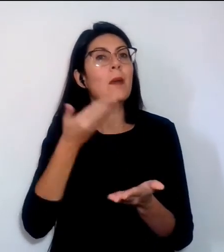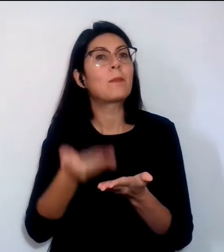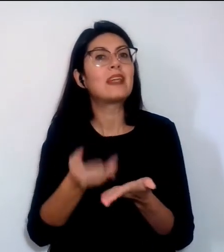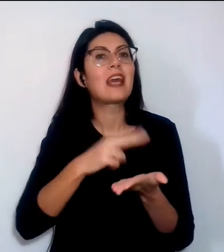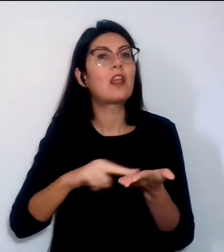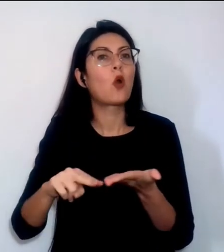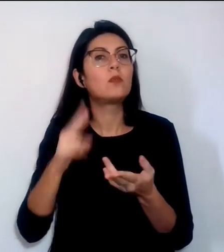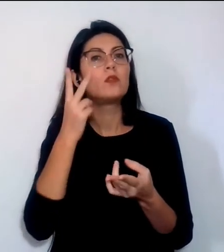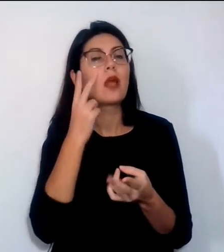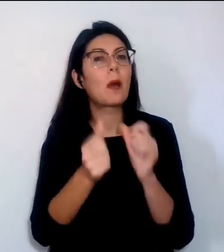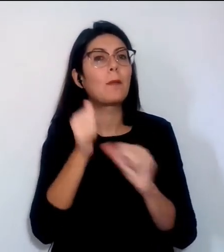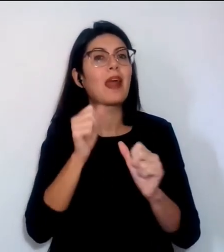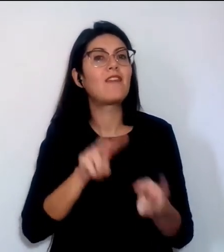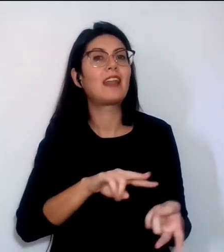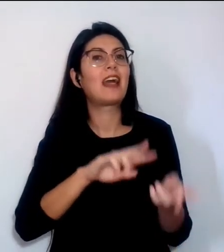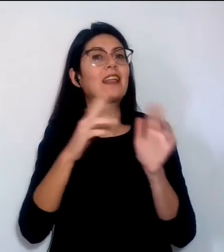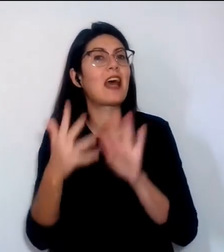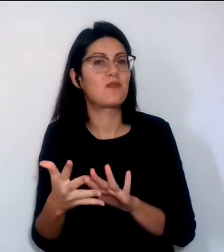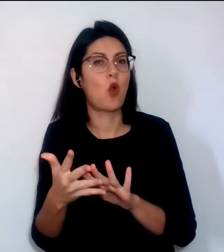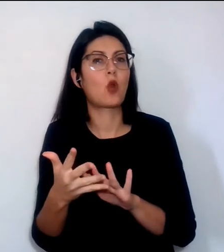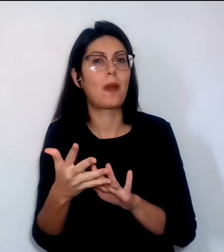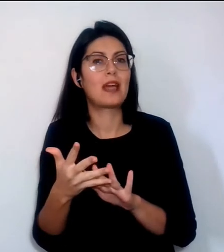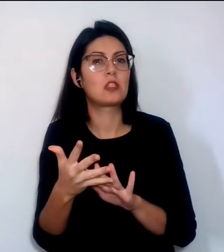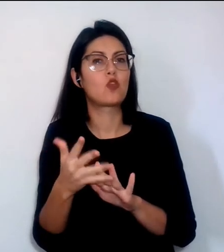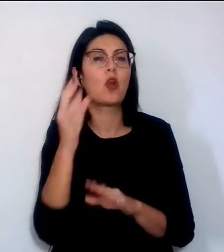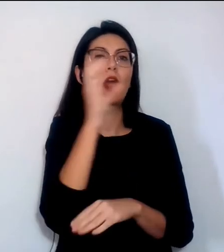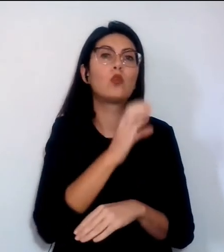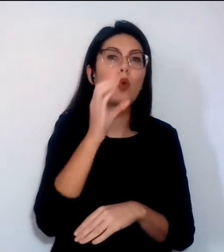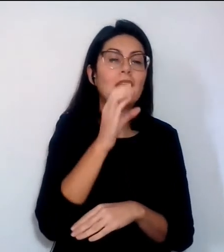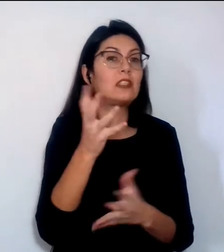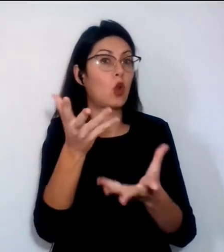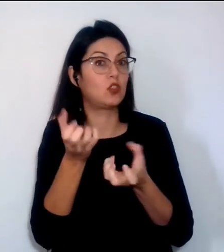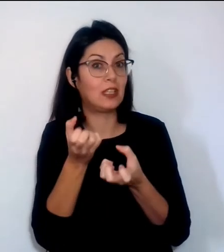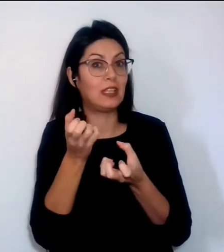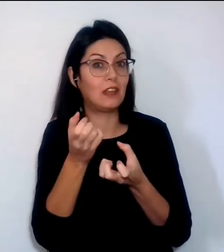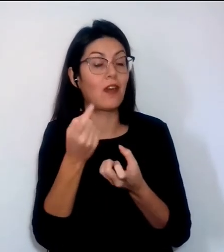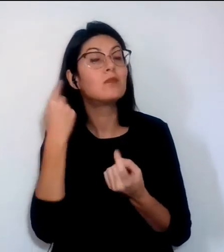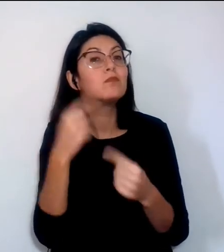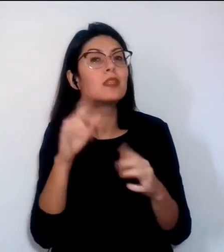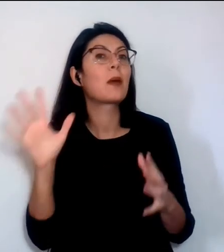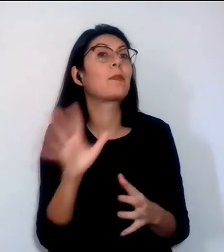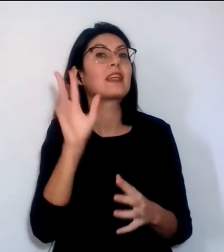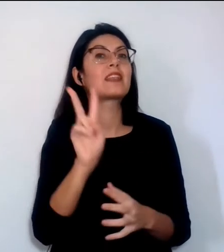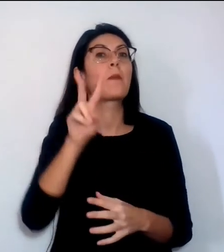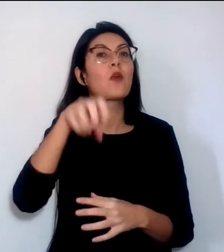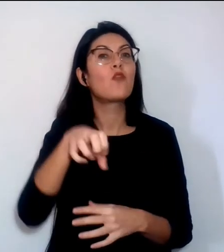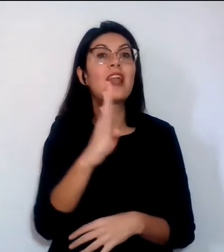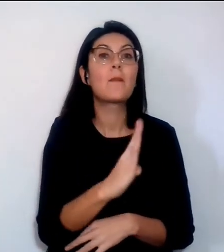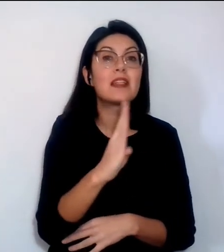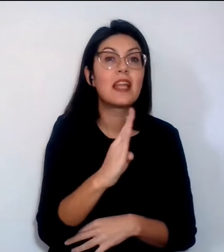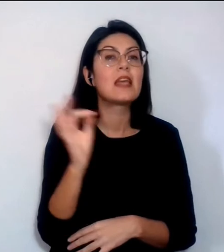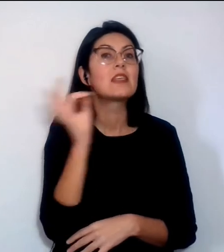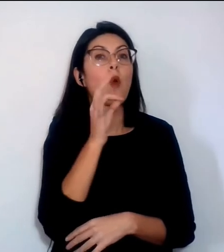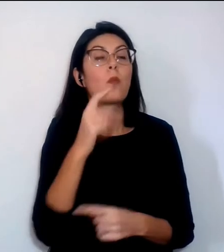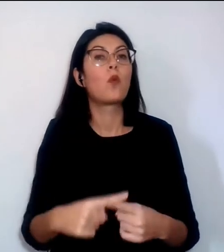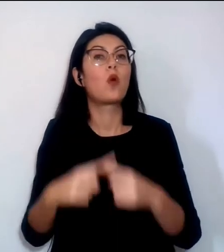trasformazioni turistico-ricettive. Si riferisce ad esempio a Villa Basileschi o all'ex